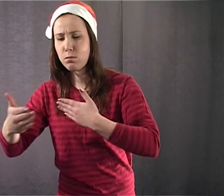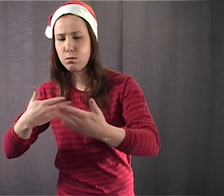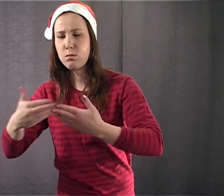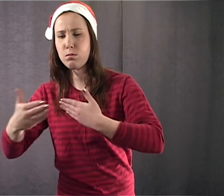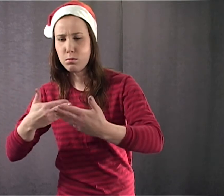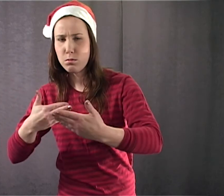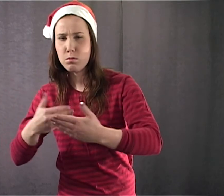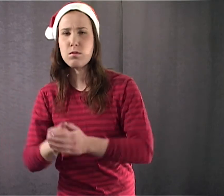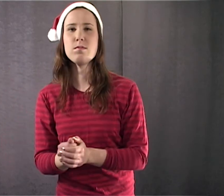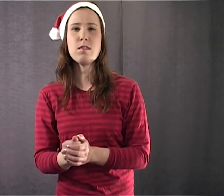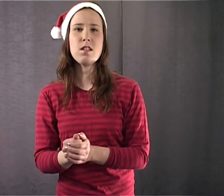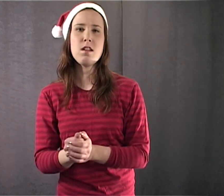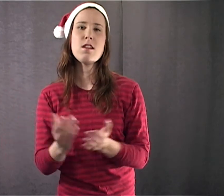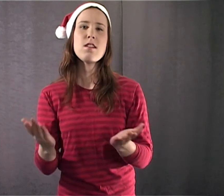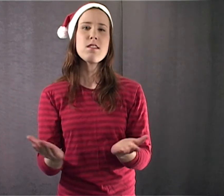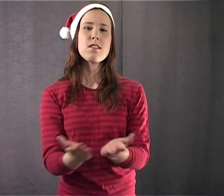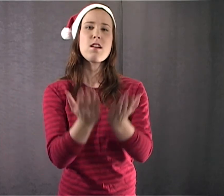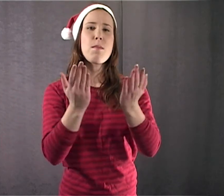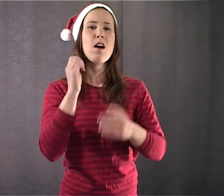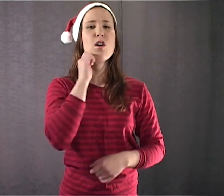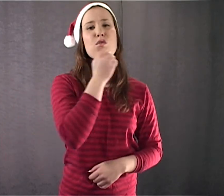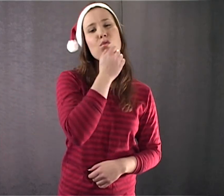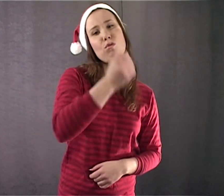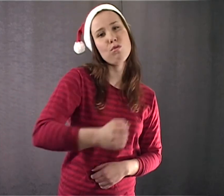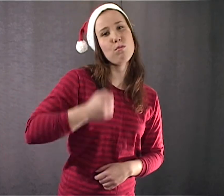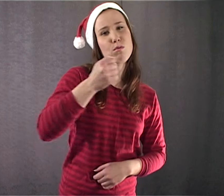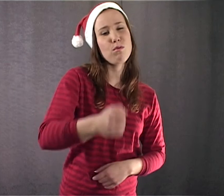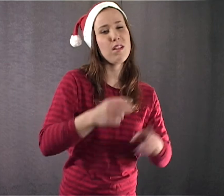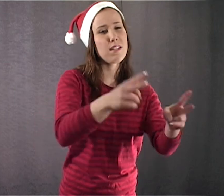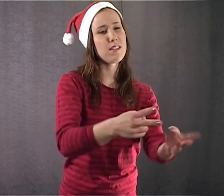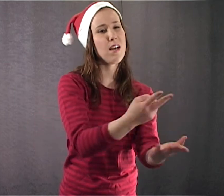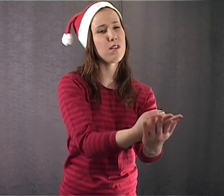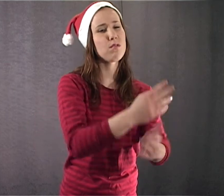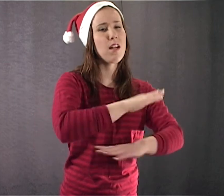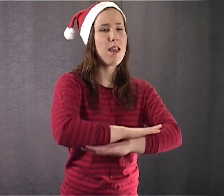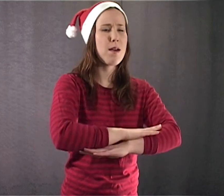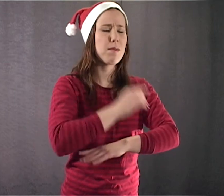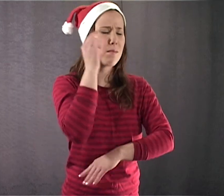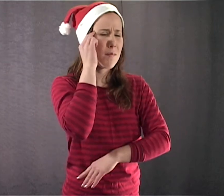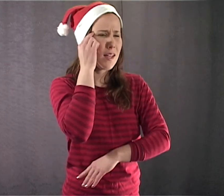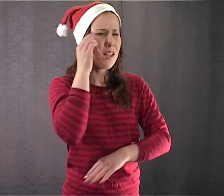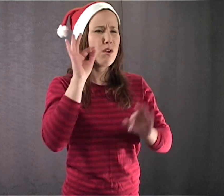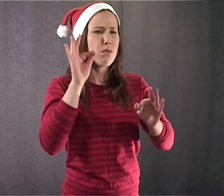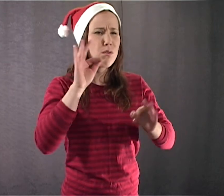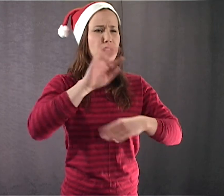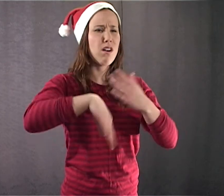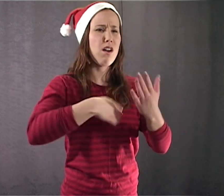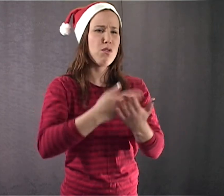viimeistä päivää. Joulupukki lepää sängyssä kipeäni jalkansa kanssa ja miettii, kuinka ihmeessä